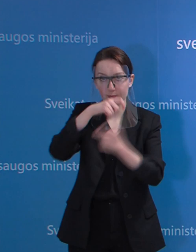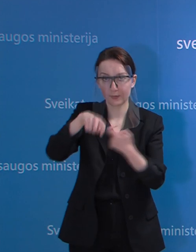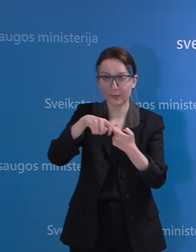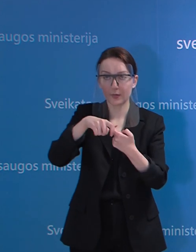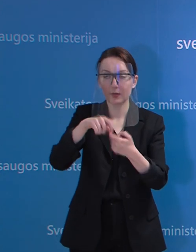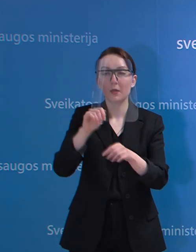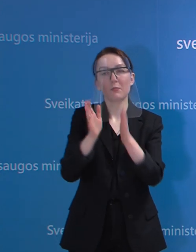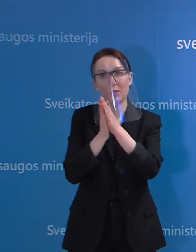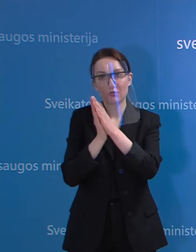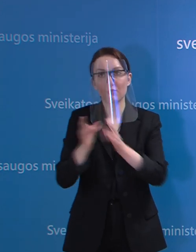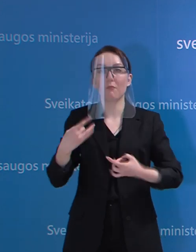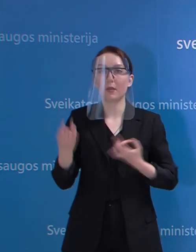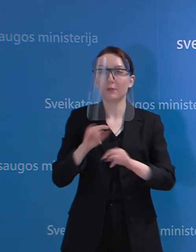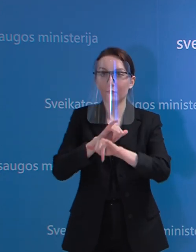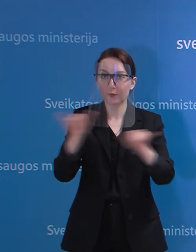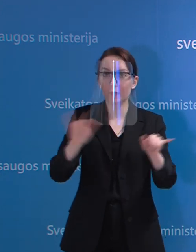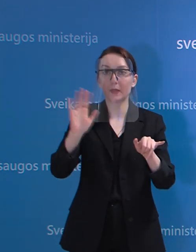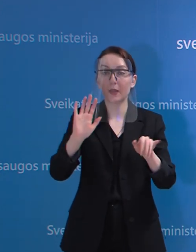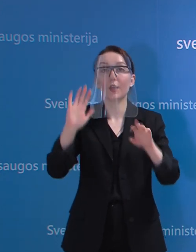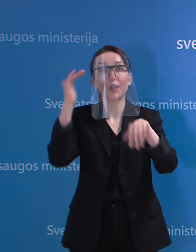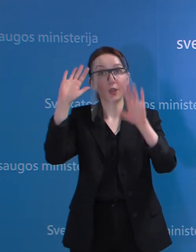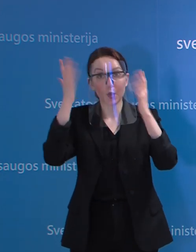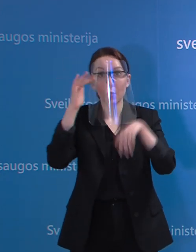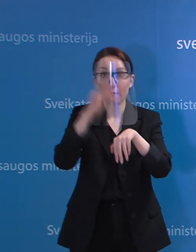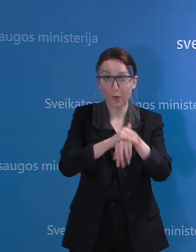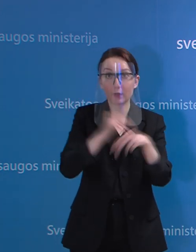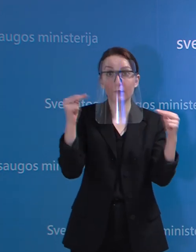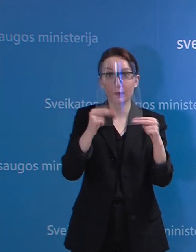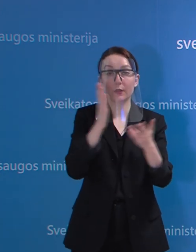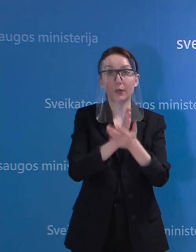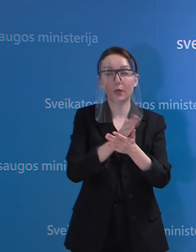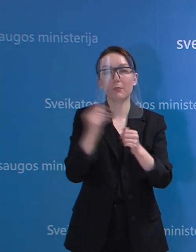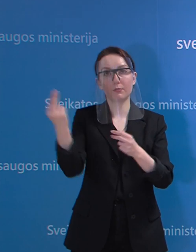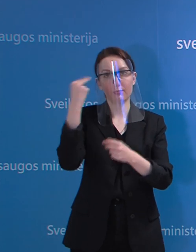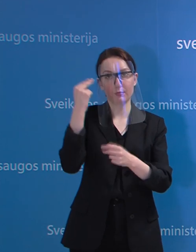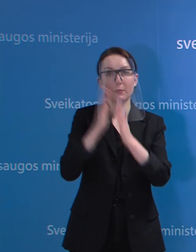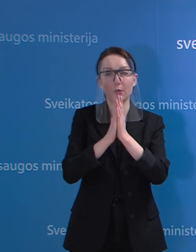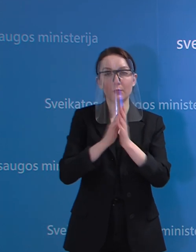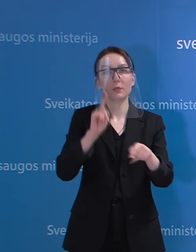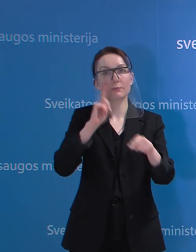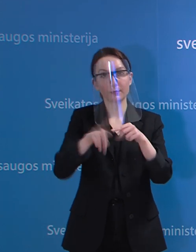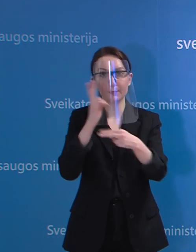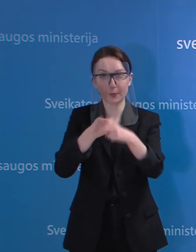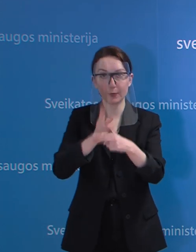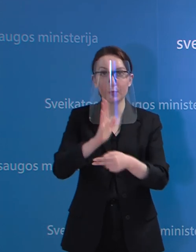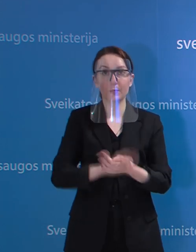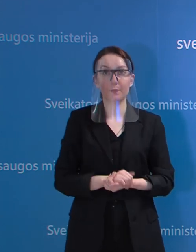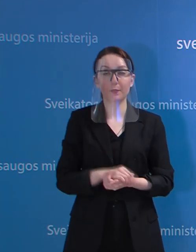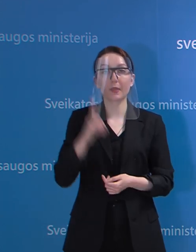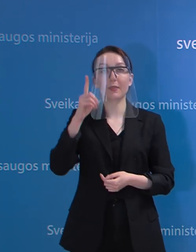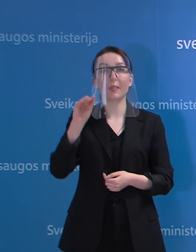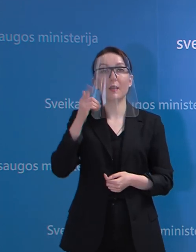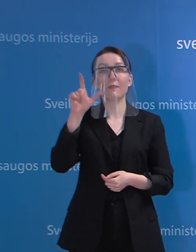tiesiog neskleisti panikos. Jeigu tai yra faktai, prašom apie tos faktus informuoti, mes juos sureaguosim. Taip pat Delfi